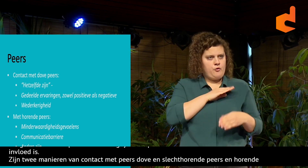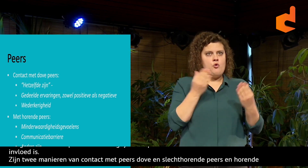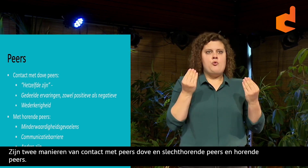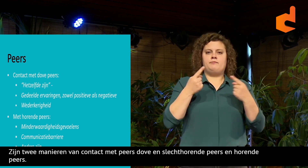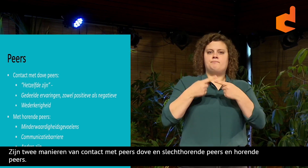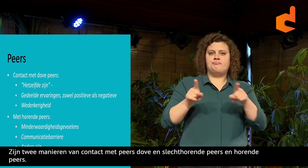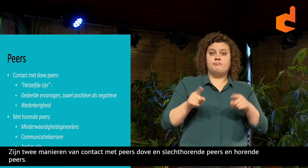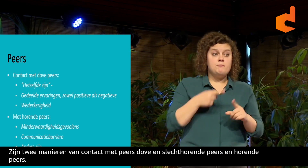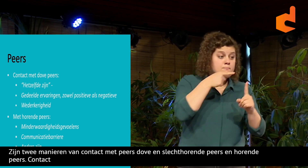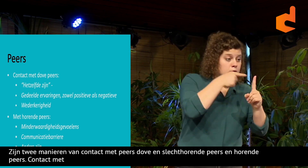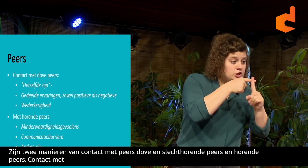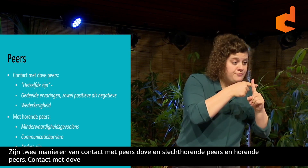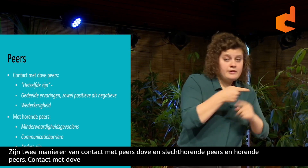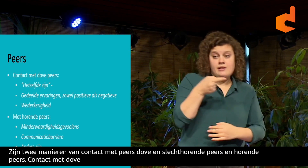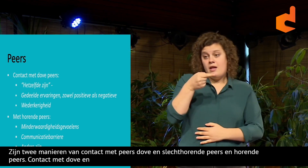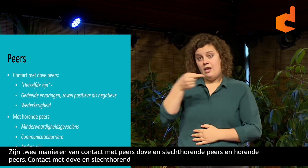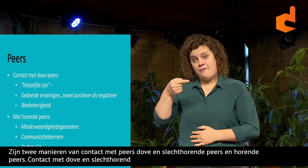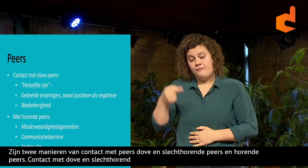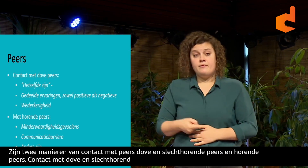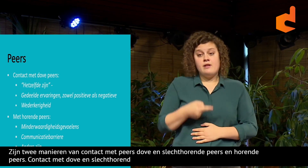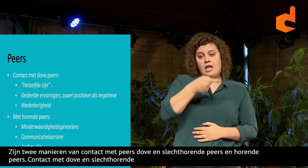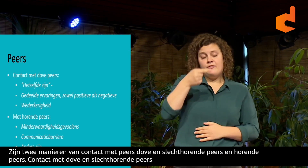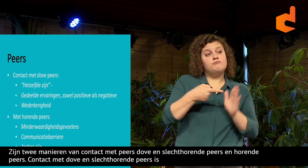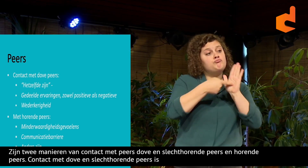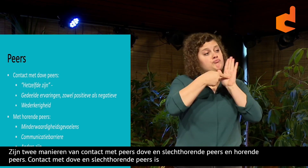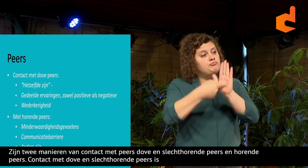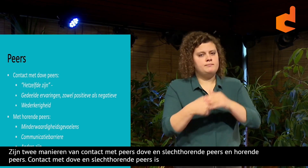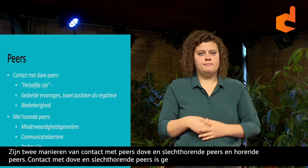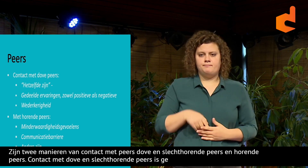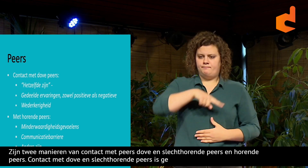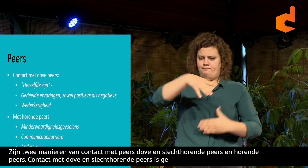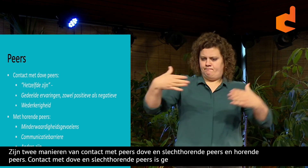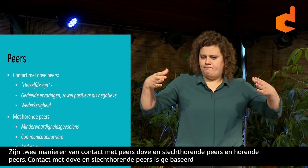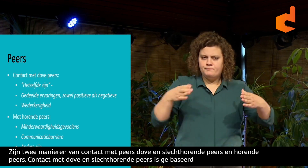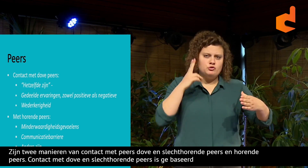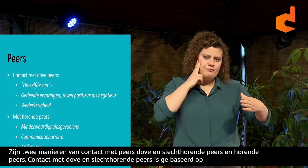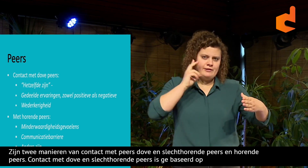is meer gebaseerd op hetzelfde zijn. Het gevoel van gelijkwaardigheid.